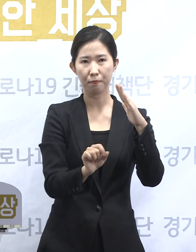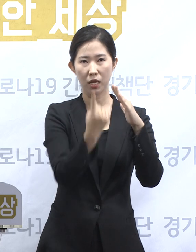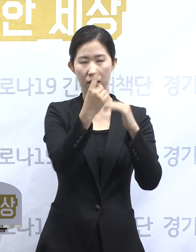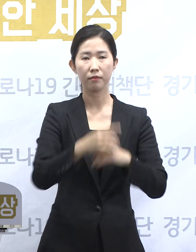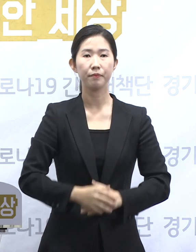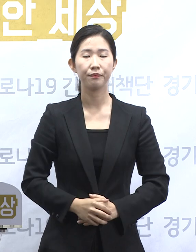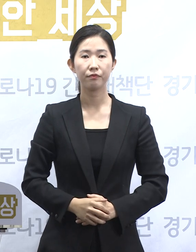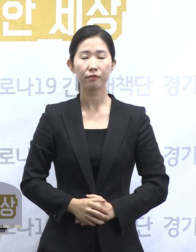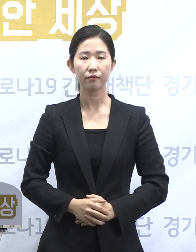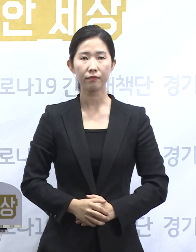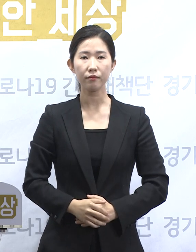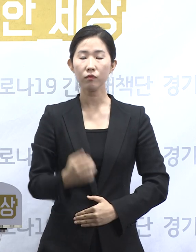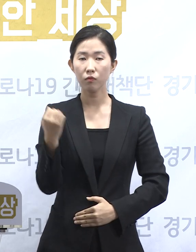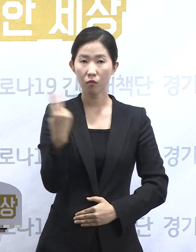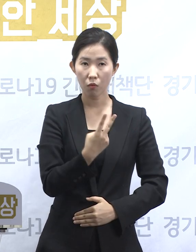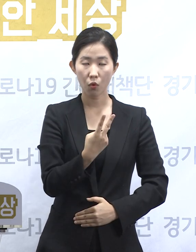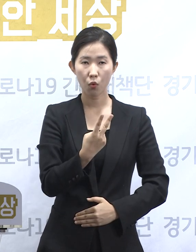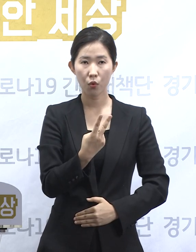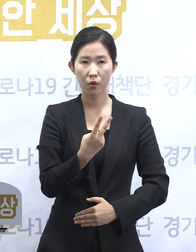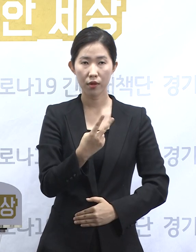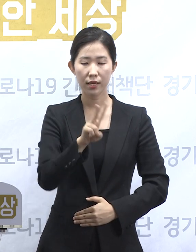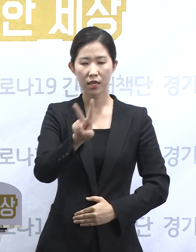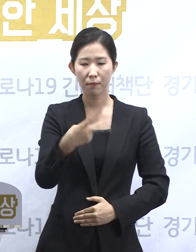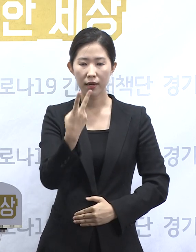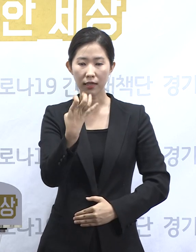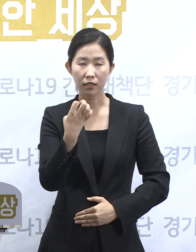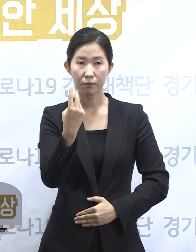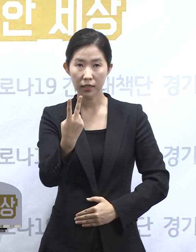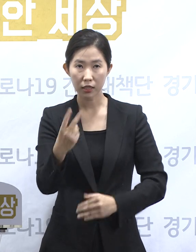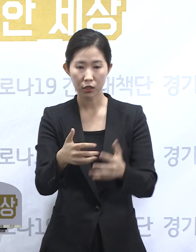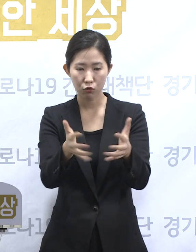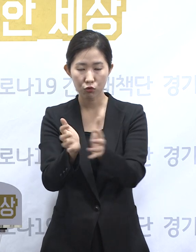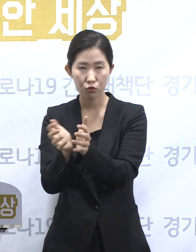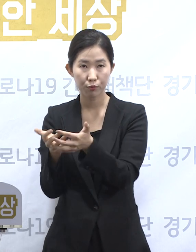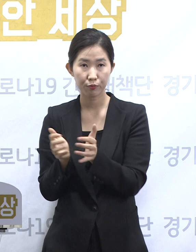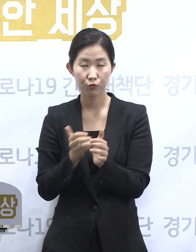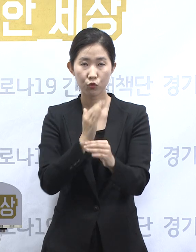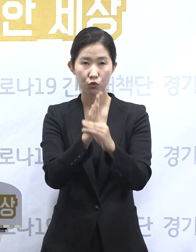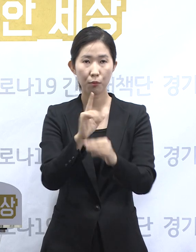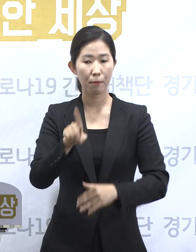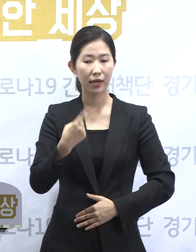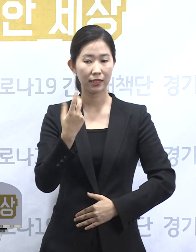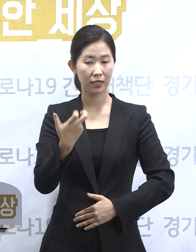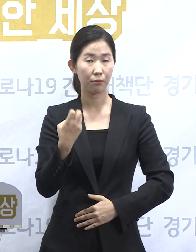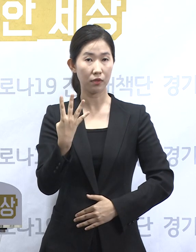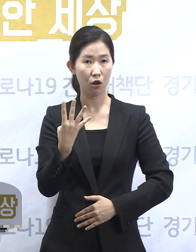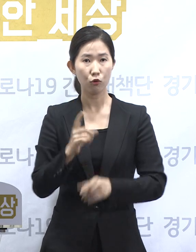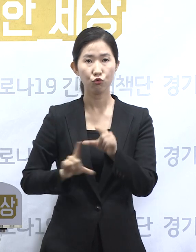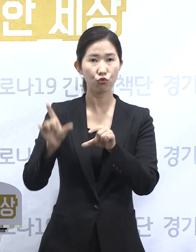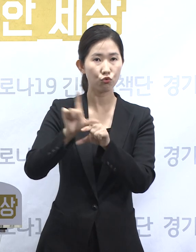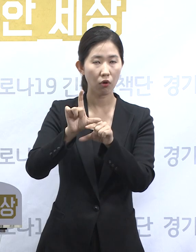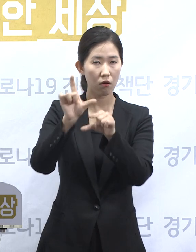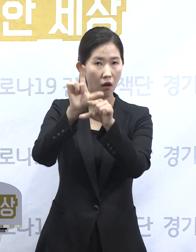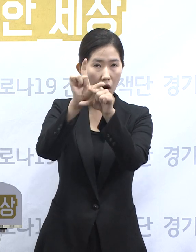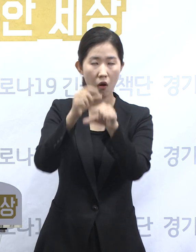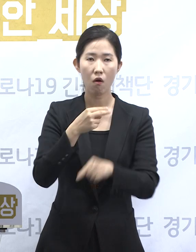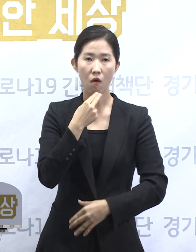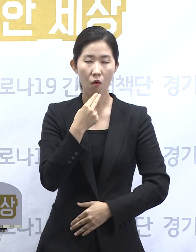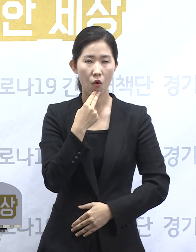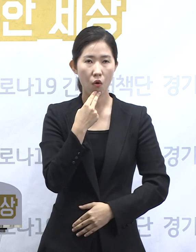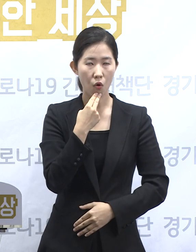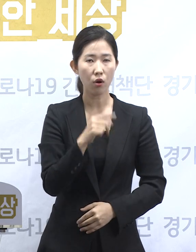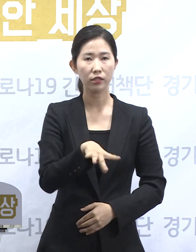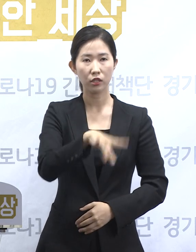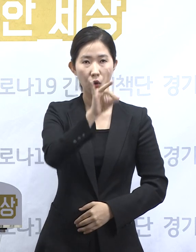242개 그룹 중 174개 그룹은 추가 확진자 없이 인덱스 환자로만 전파가